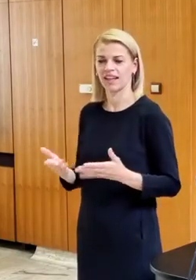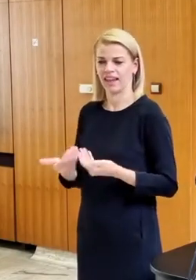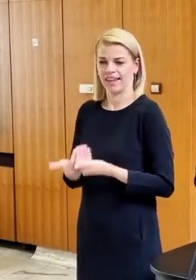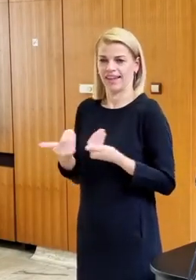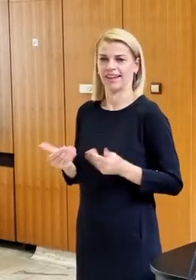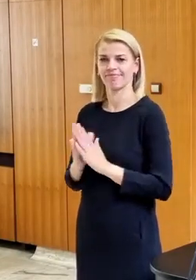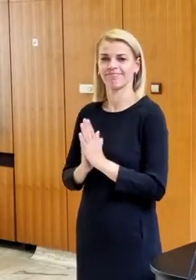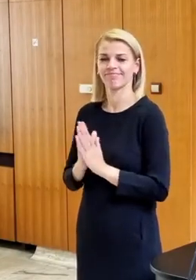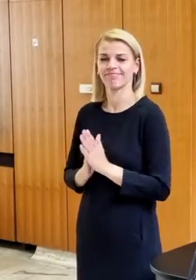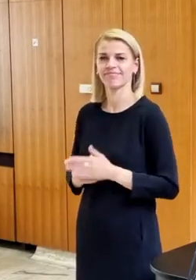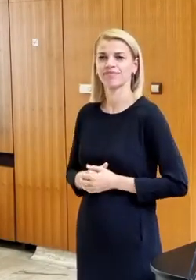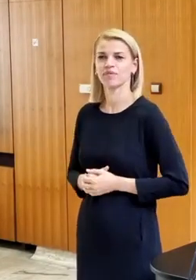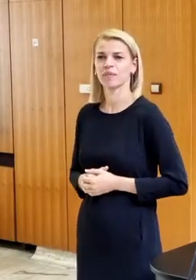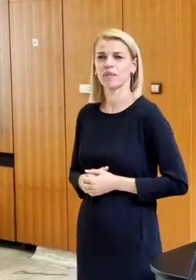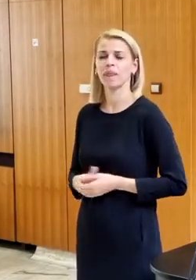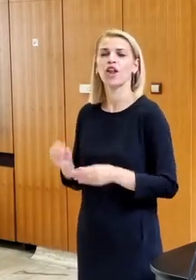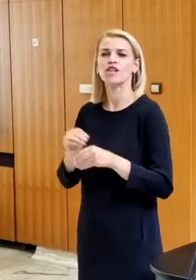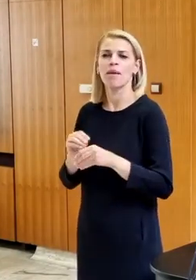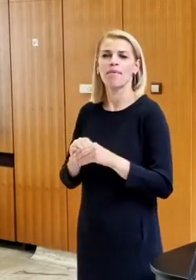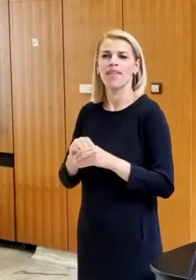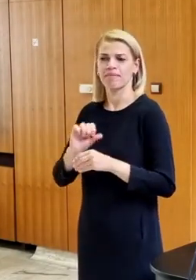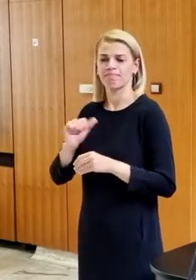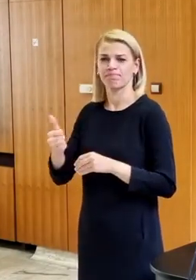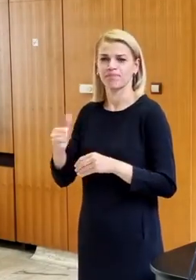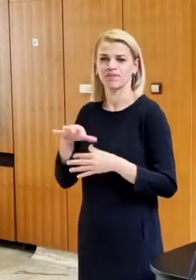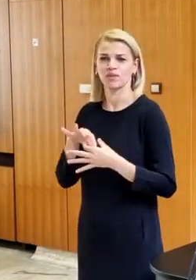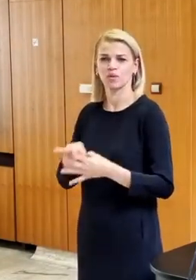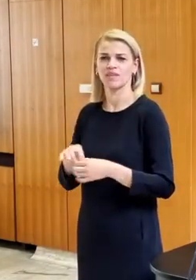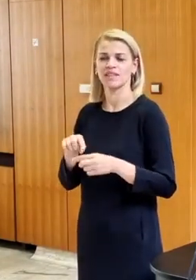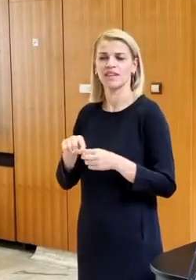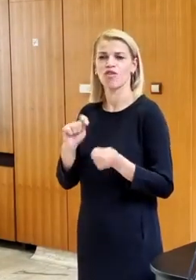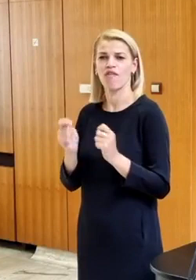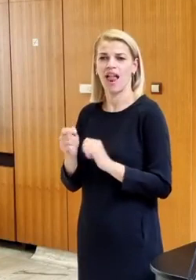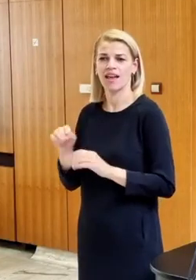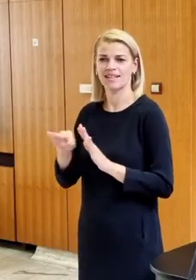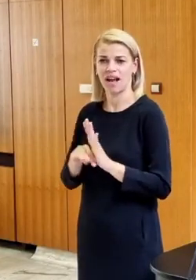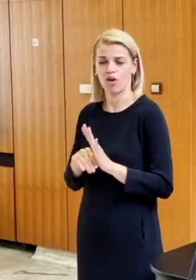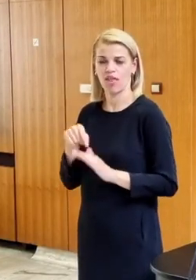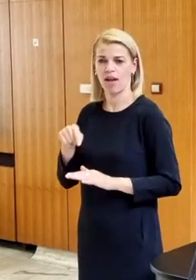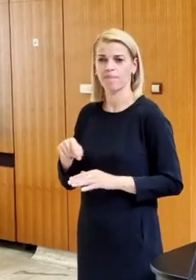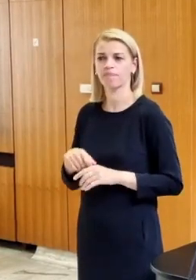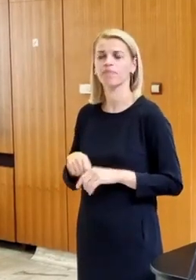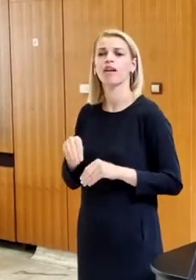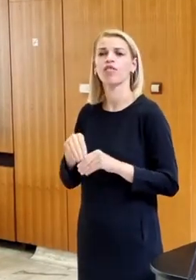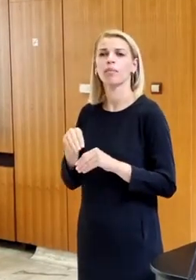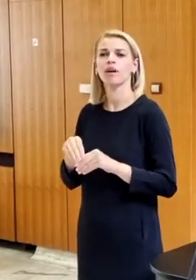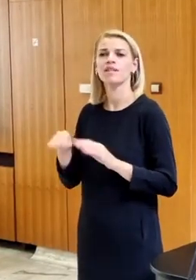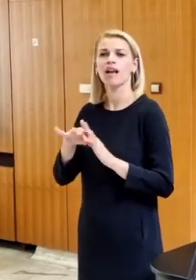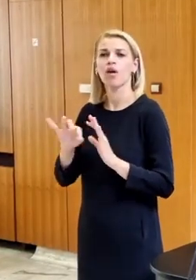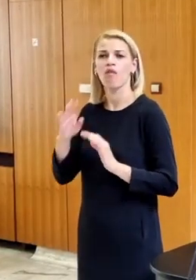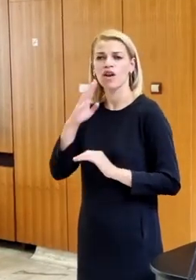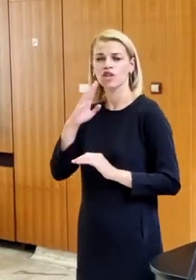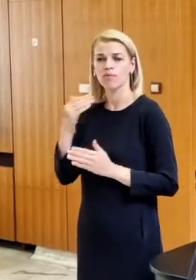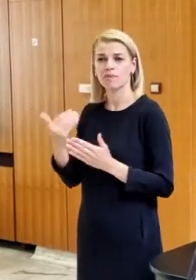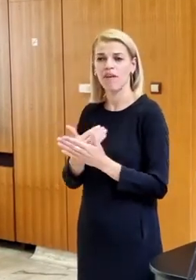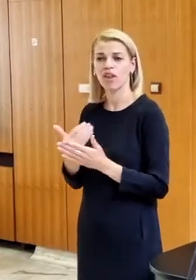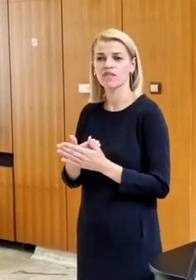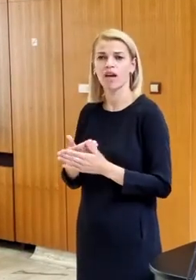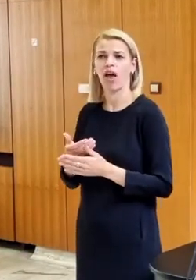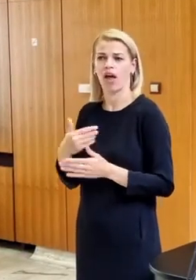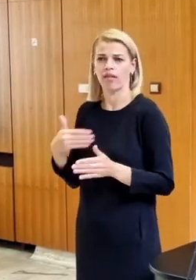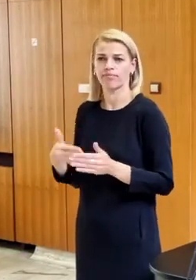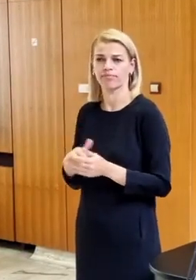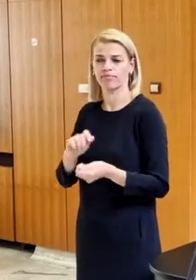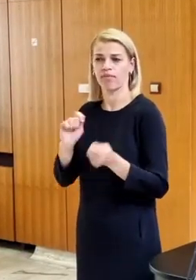najprve vlastne by sme mohli reagovať vlastne na zmenu novelí zákona o vojenskom spravodajstve. Zákon o vojenskom spravodajstve už bolo potrebné jednotno